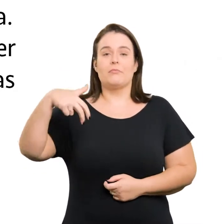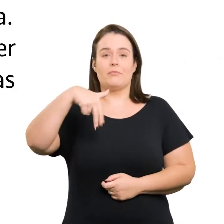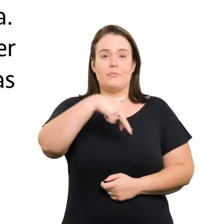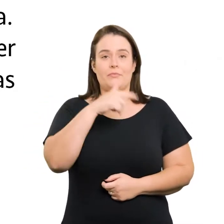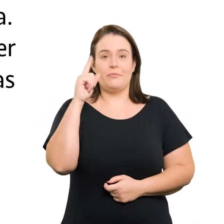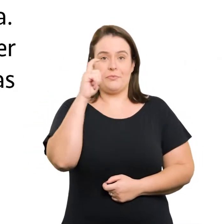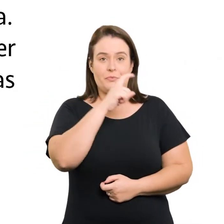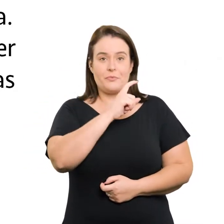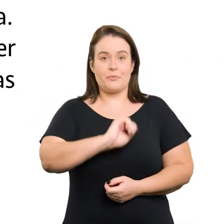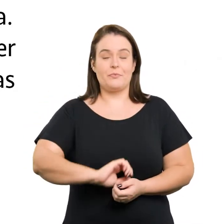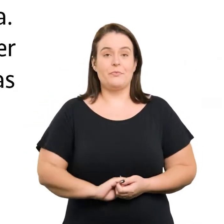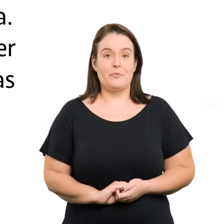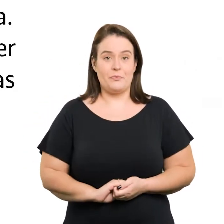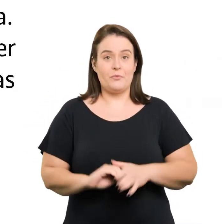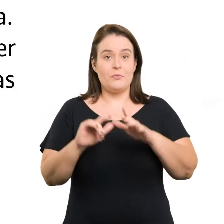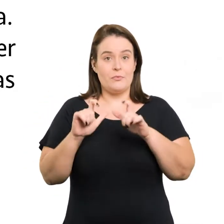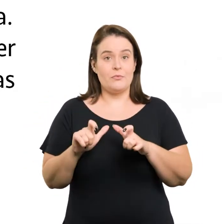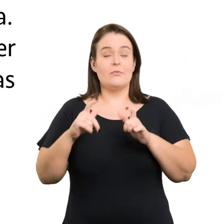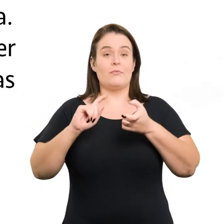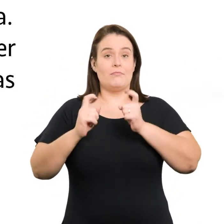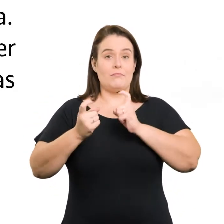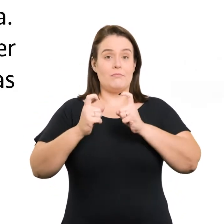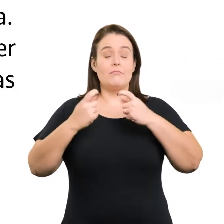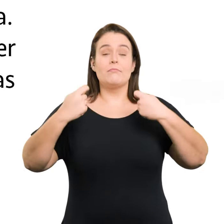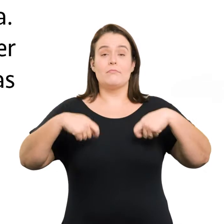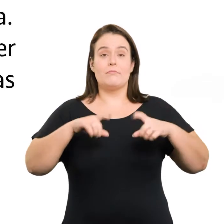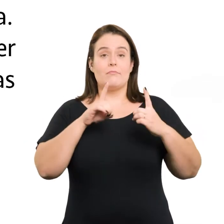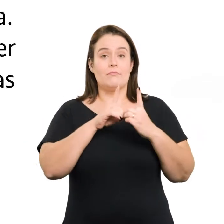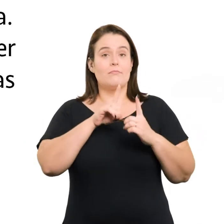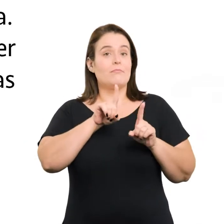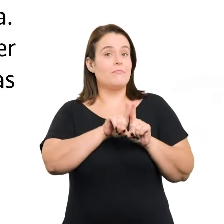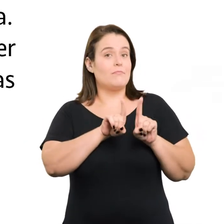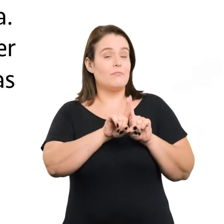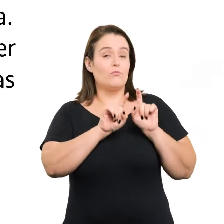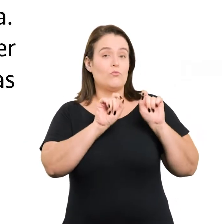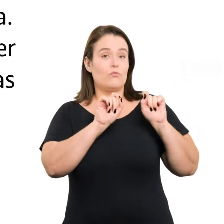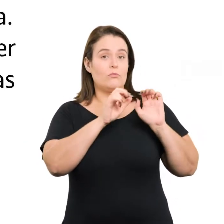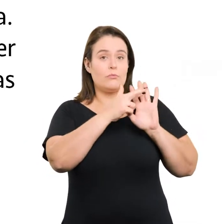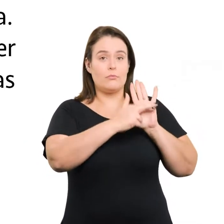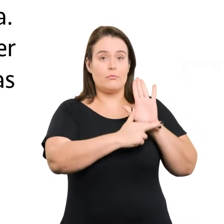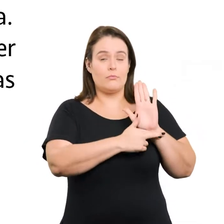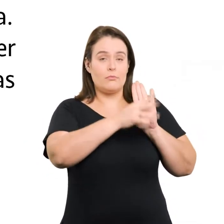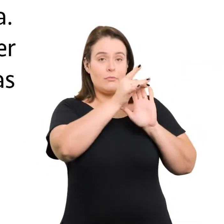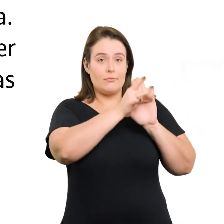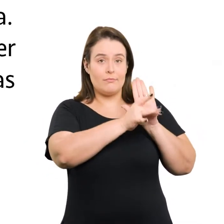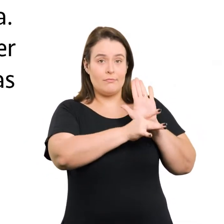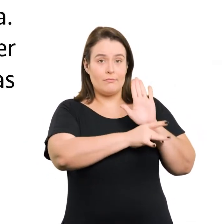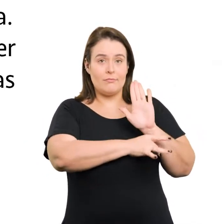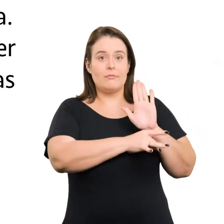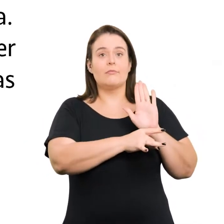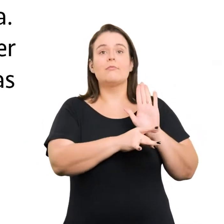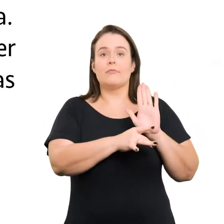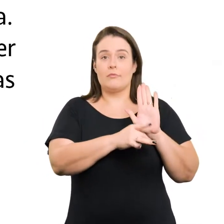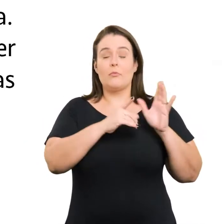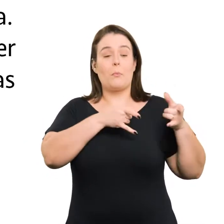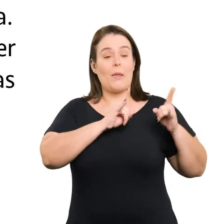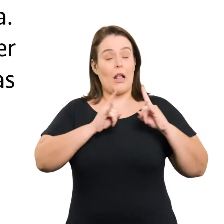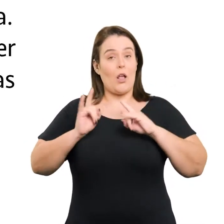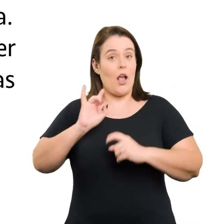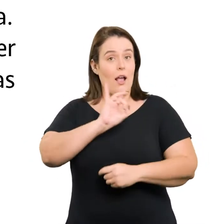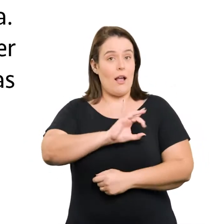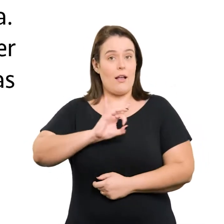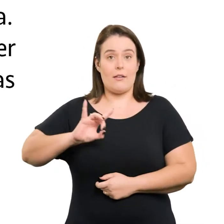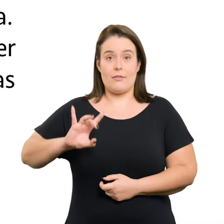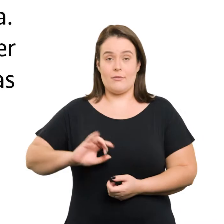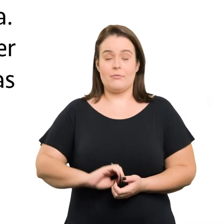mobilidade reduzida. Os locais de reunião devem atender também às especificações descritas para cada